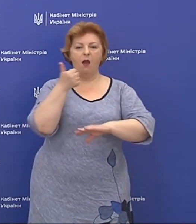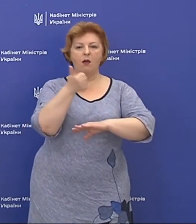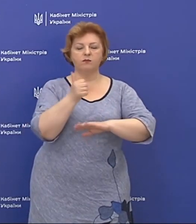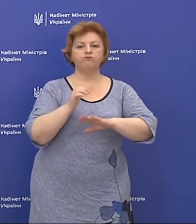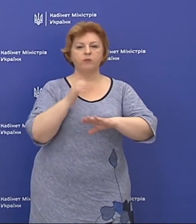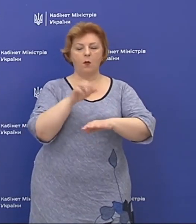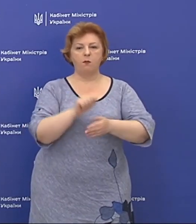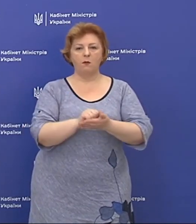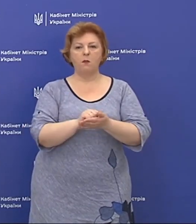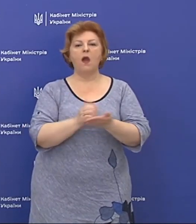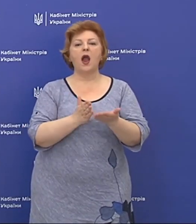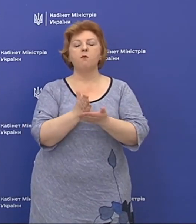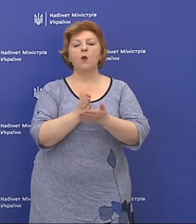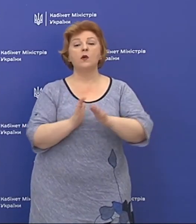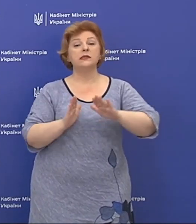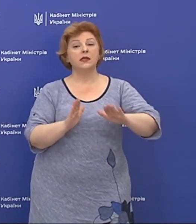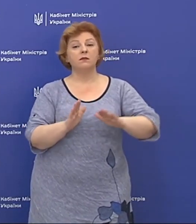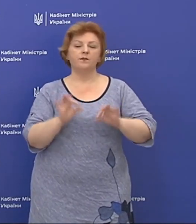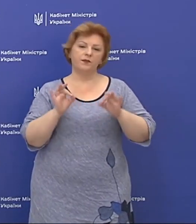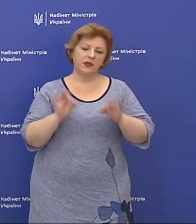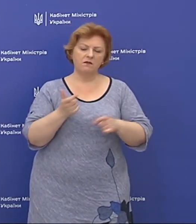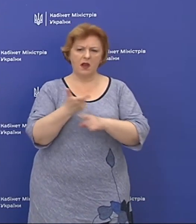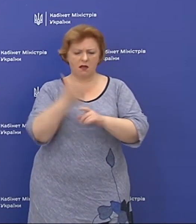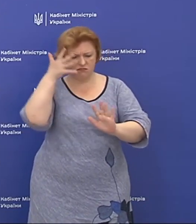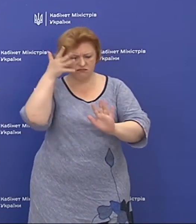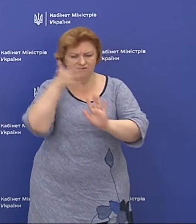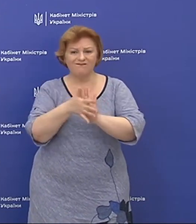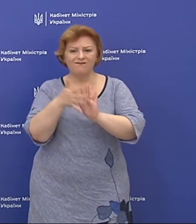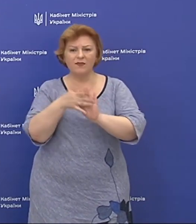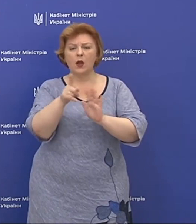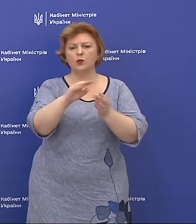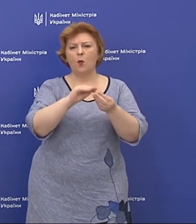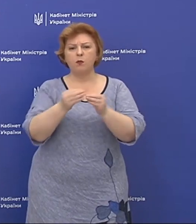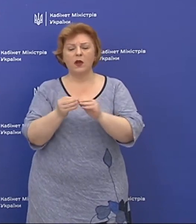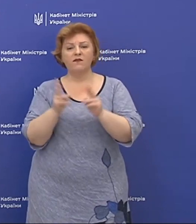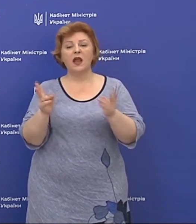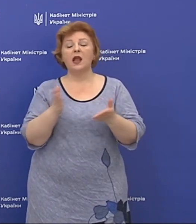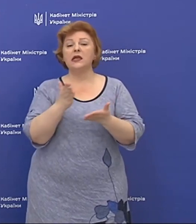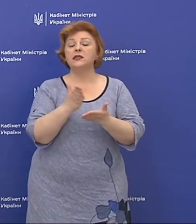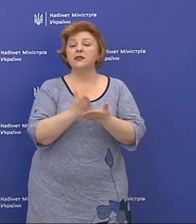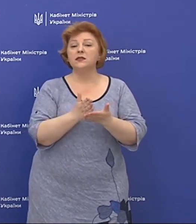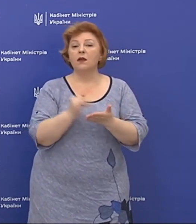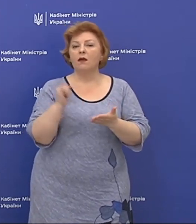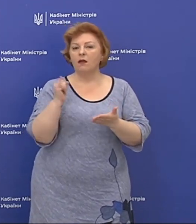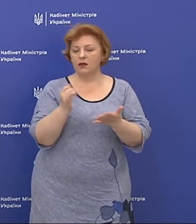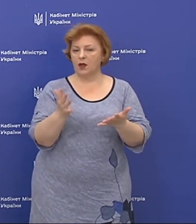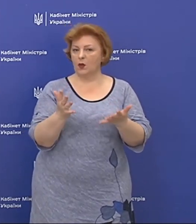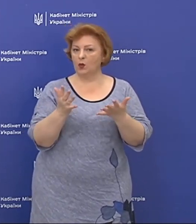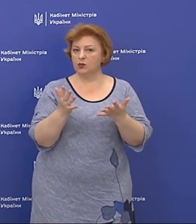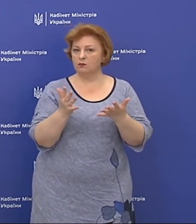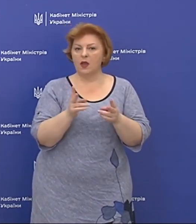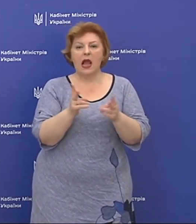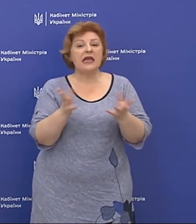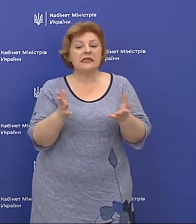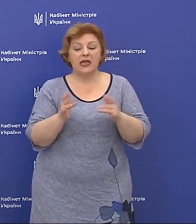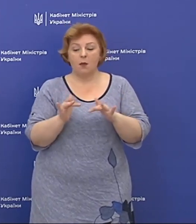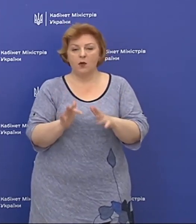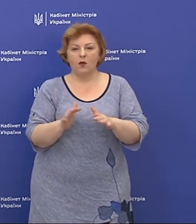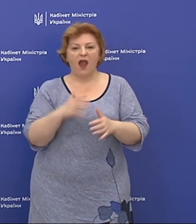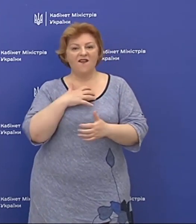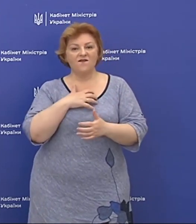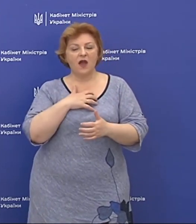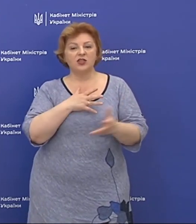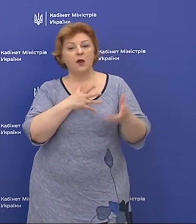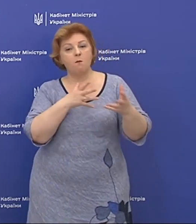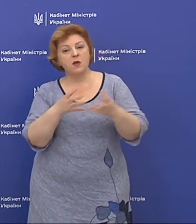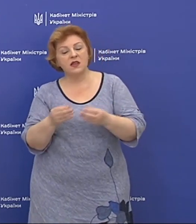заступниці, звичайно, я глибше занурилась в ту проблематику, яка існує. І розумію, на які процеси важливо